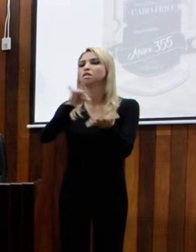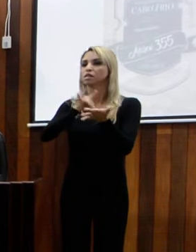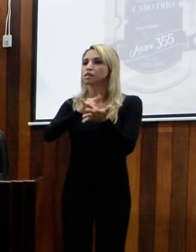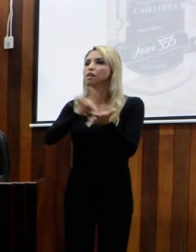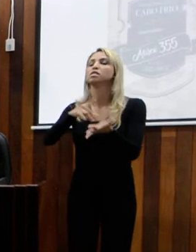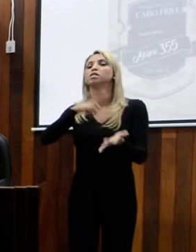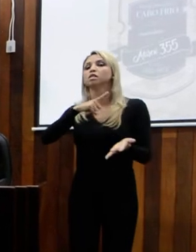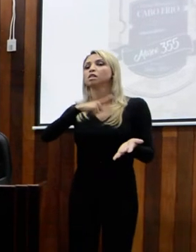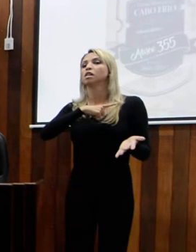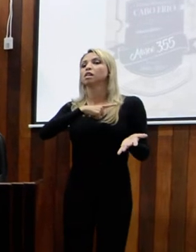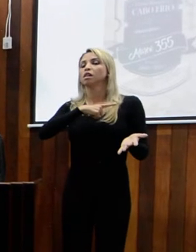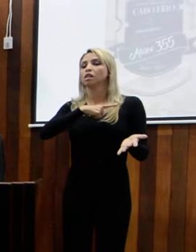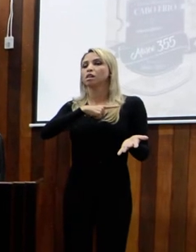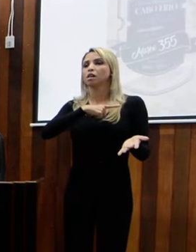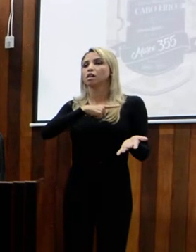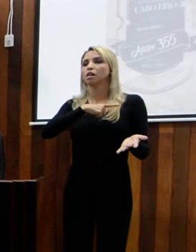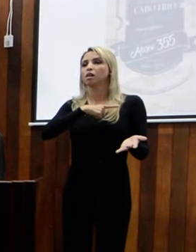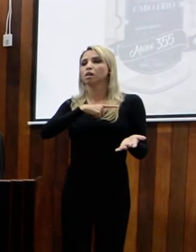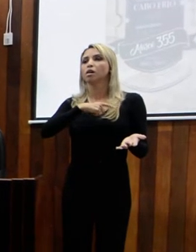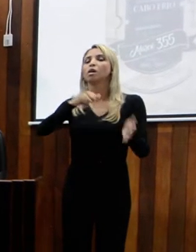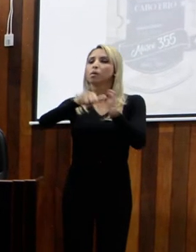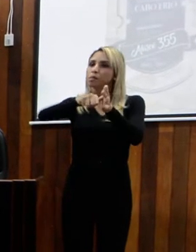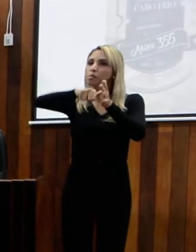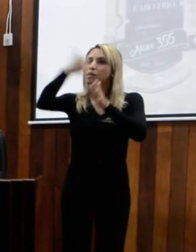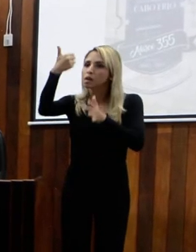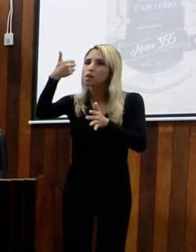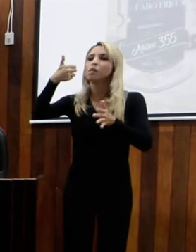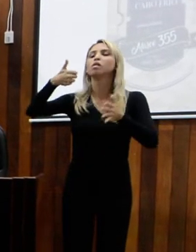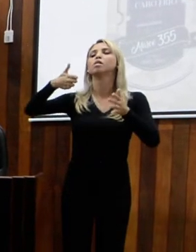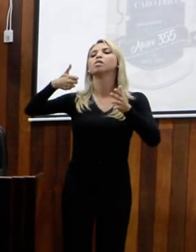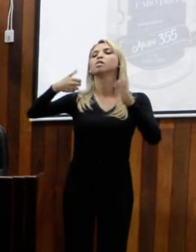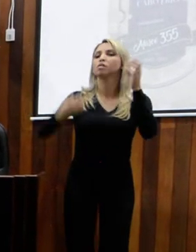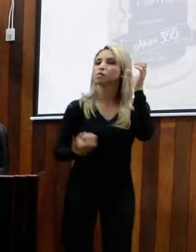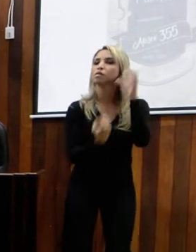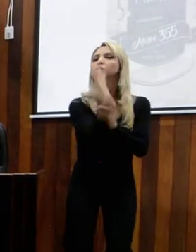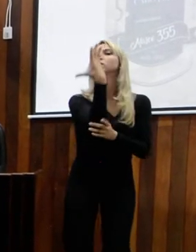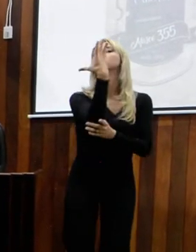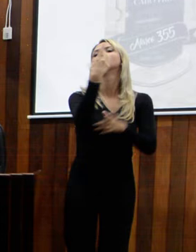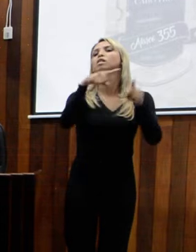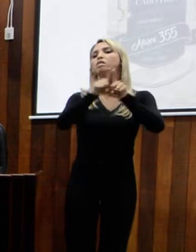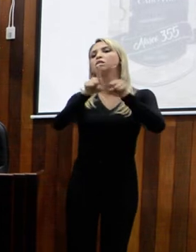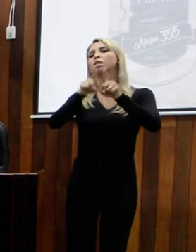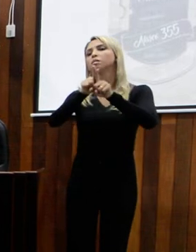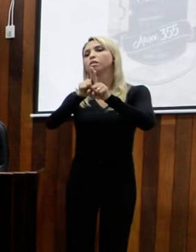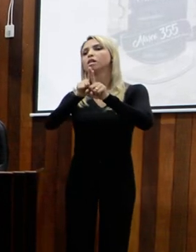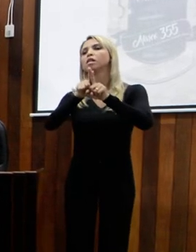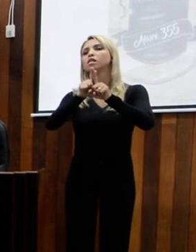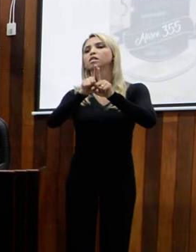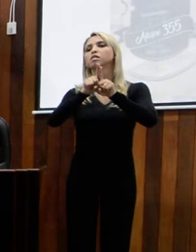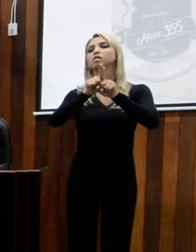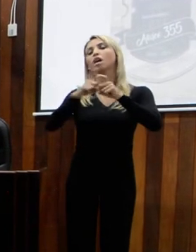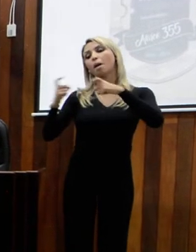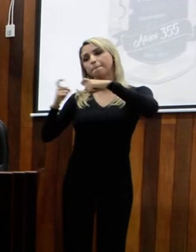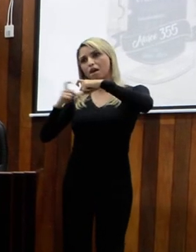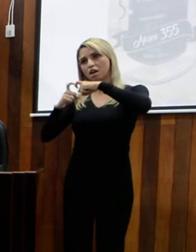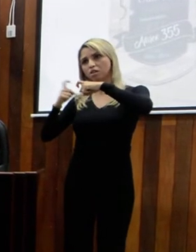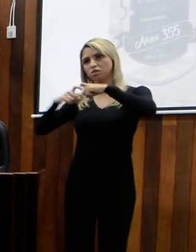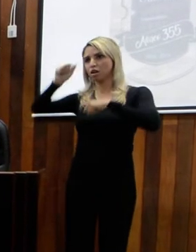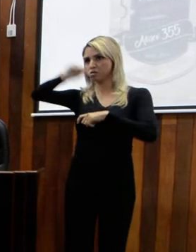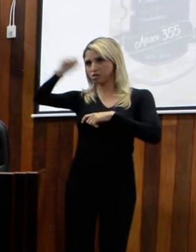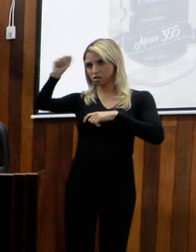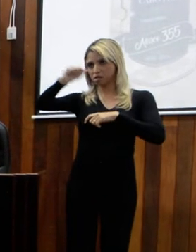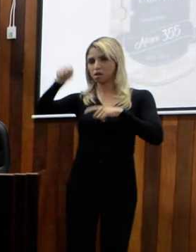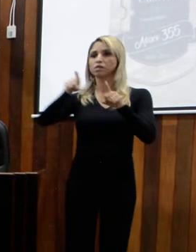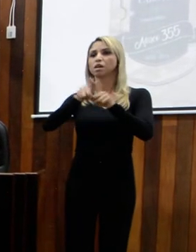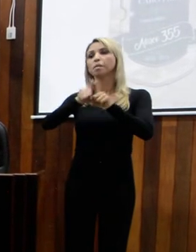Irapuão de Menta era médico, fundador da Associação Médica do Estado do Rio de Janeiro.